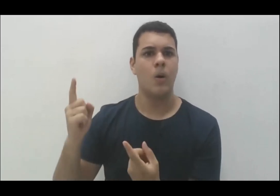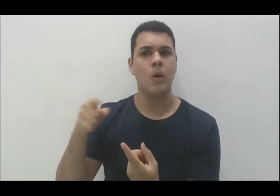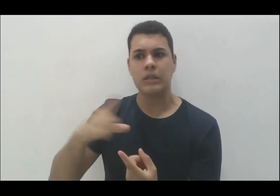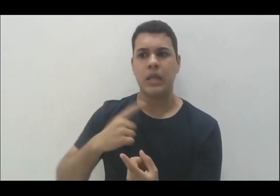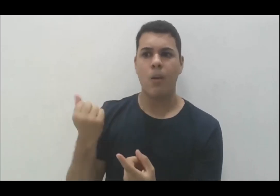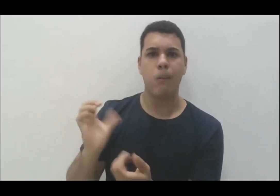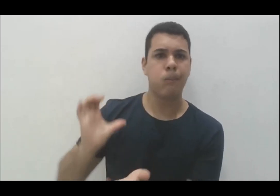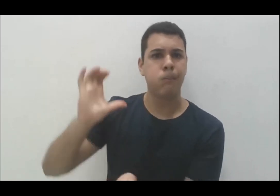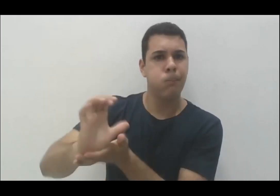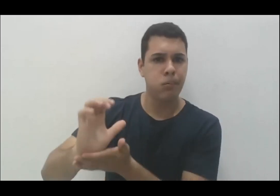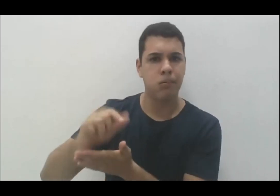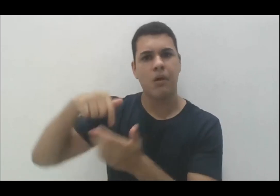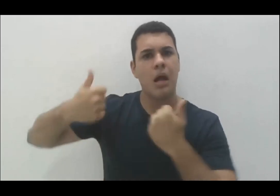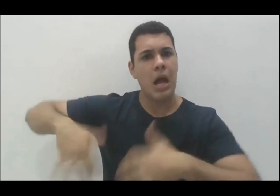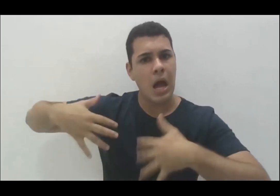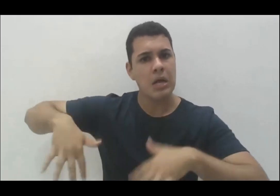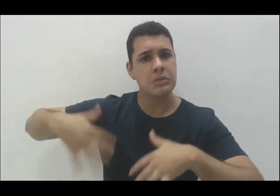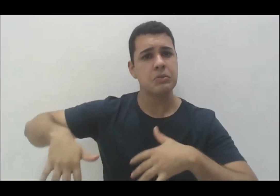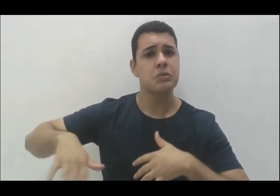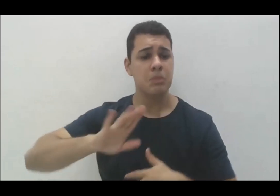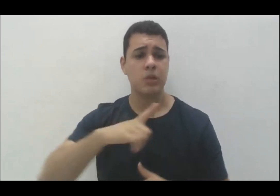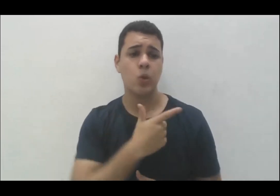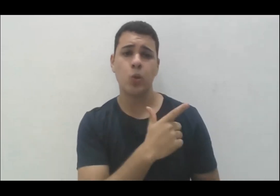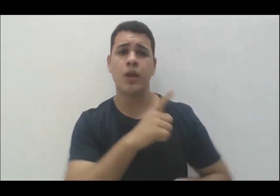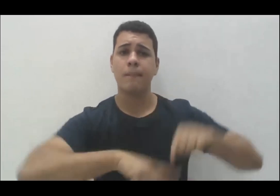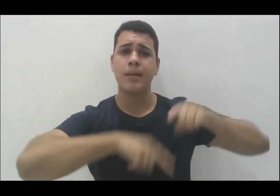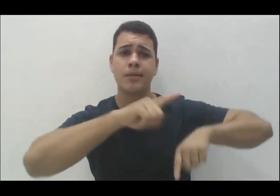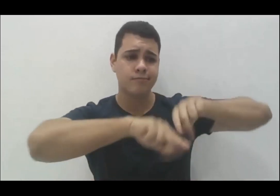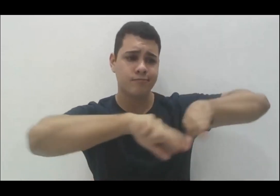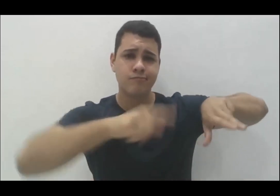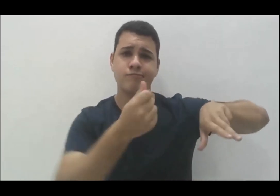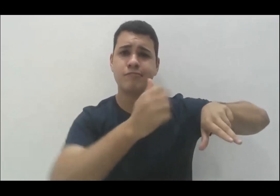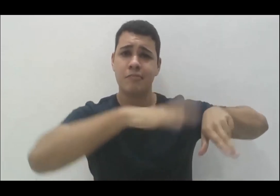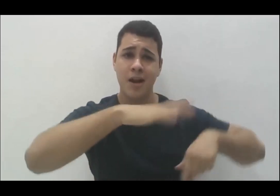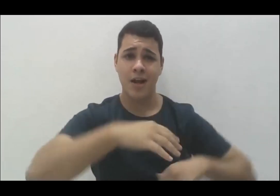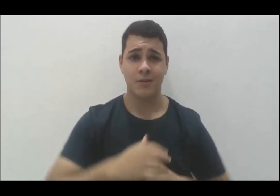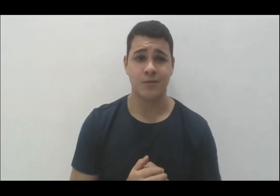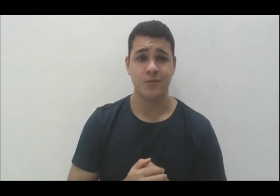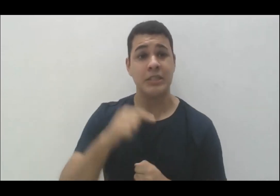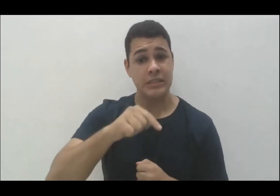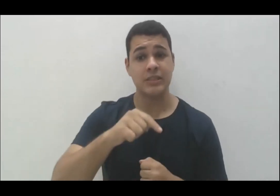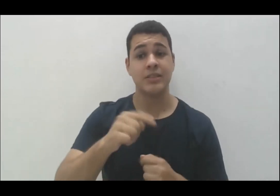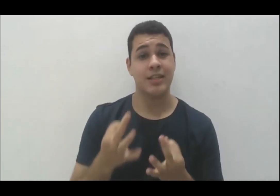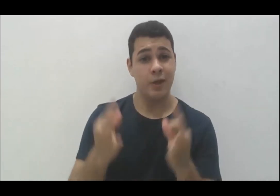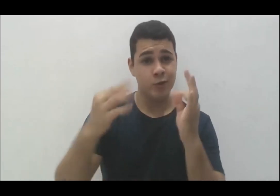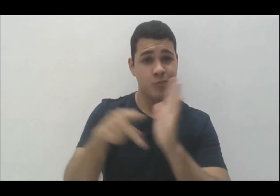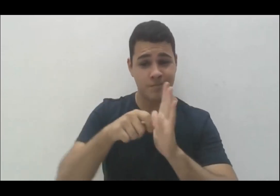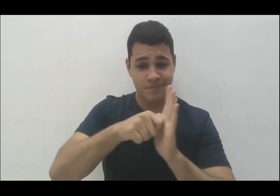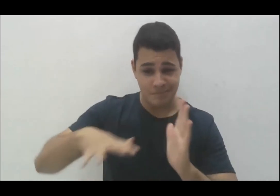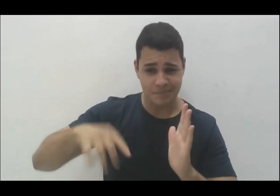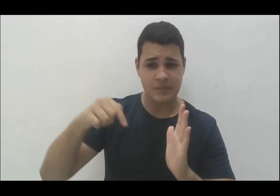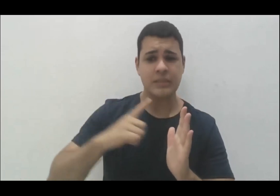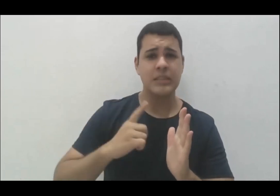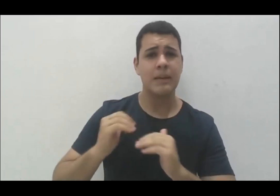médio custo, e nem sempre de baixo custo. E a tecnologia assistiva de baixo custo passa muito